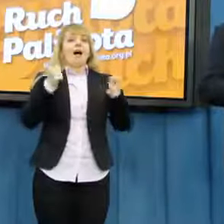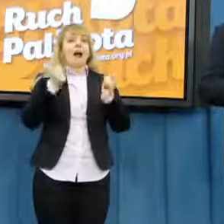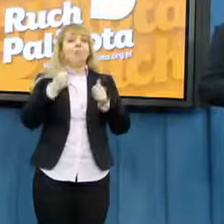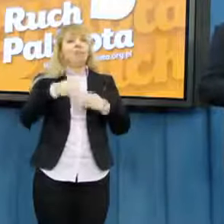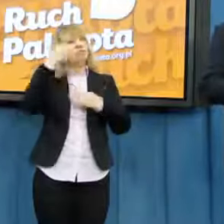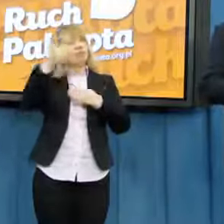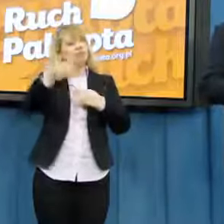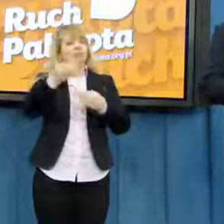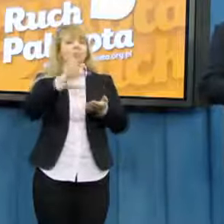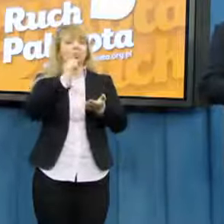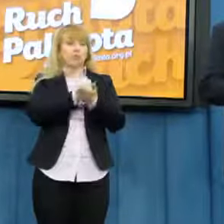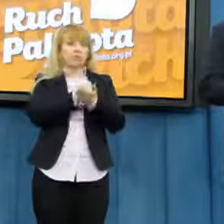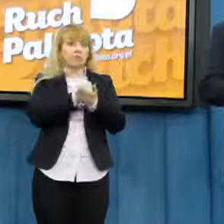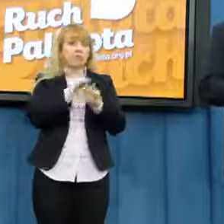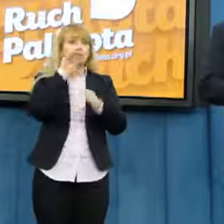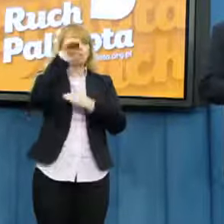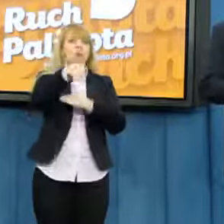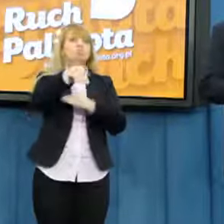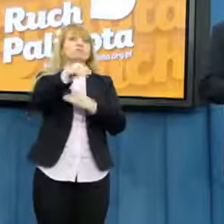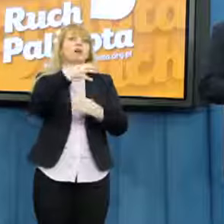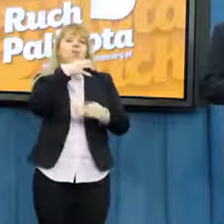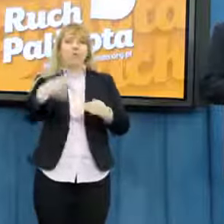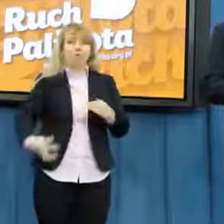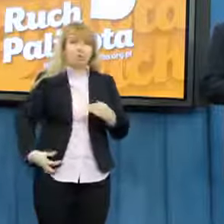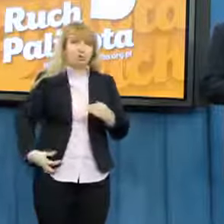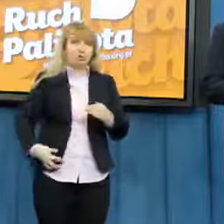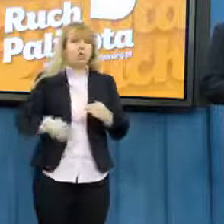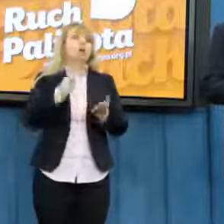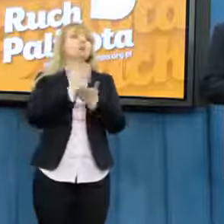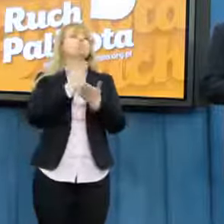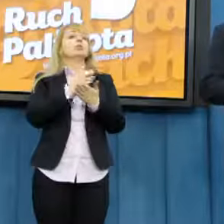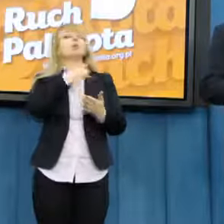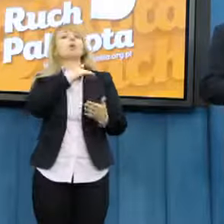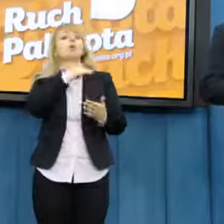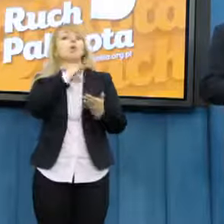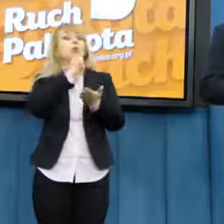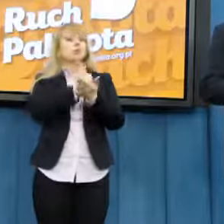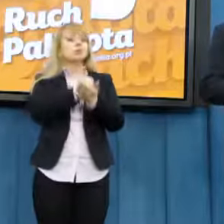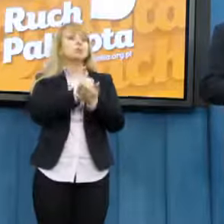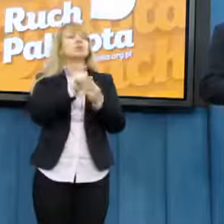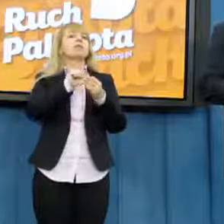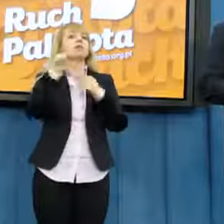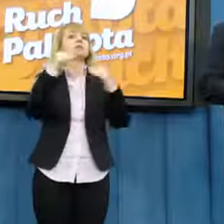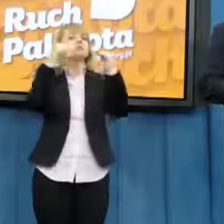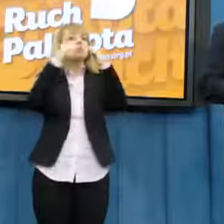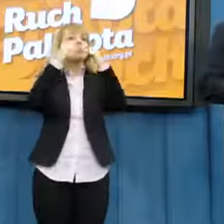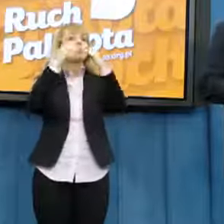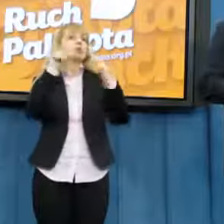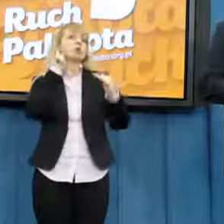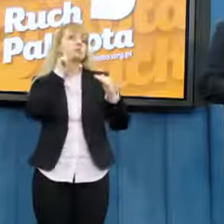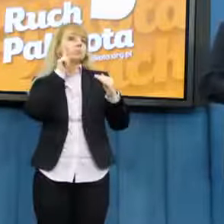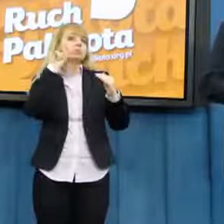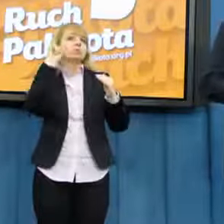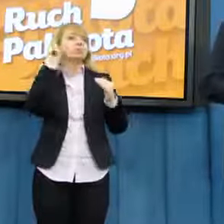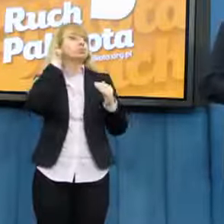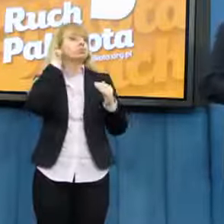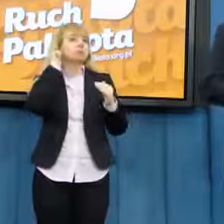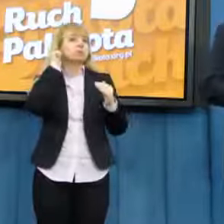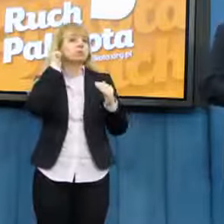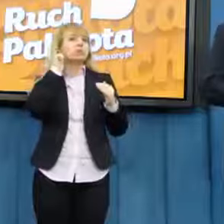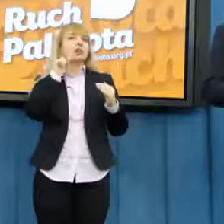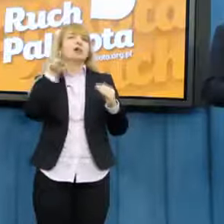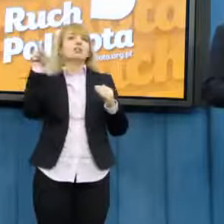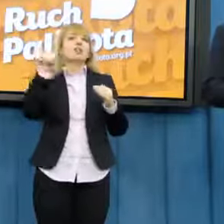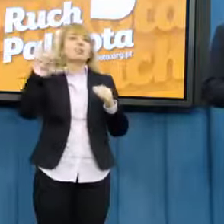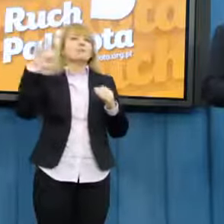spoza obszaru gospodarczego, tylko bardziej z ustaw związanych z równouprawnieniem. Te partie są przeciwko jakiemukolwiek